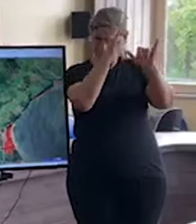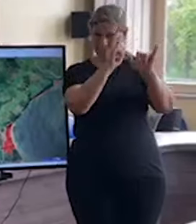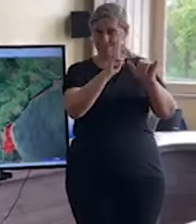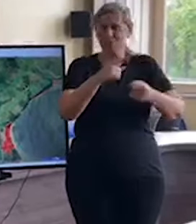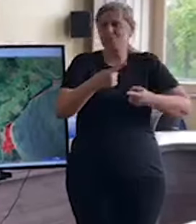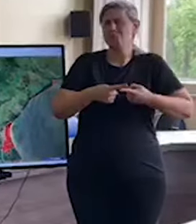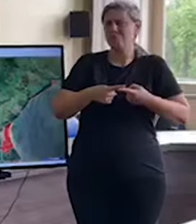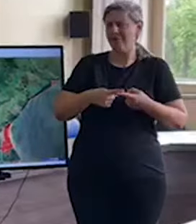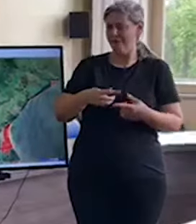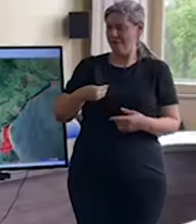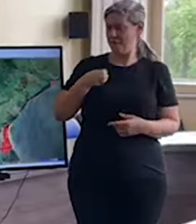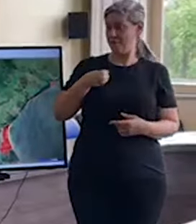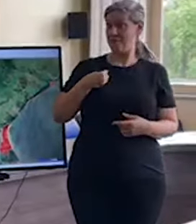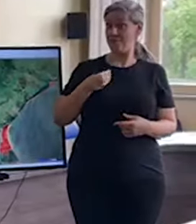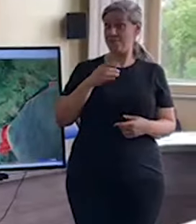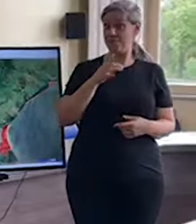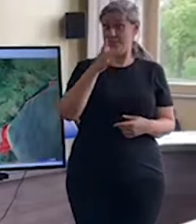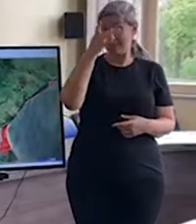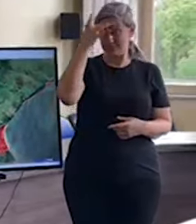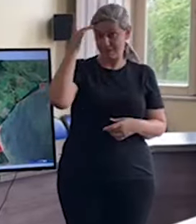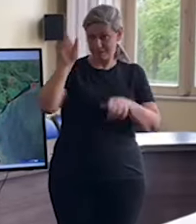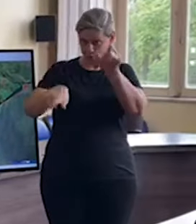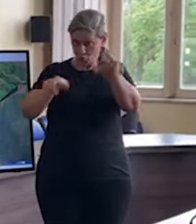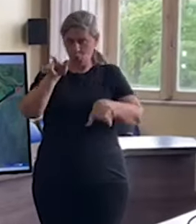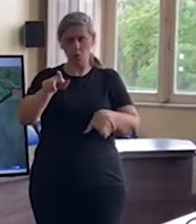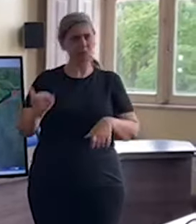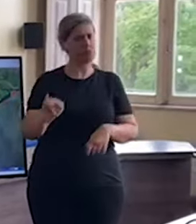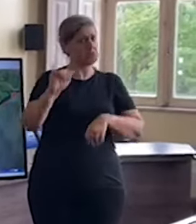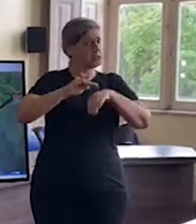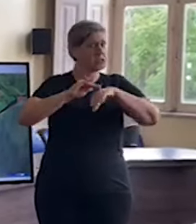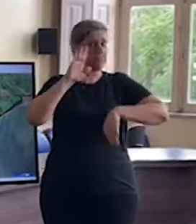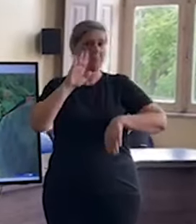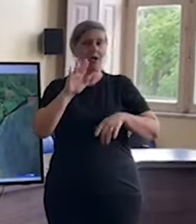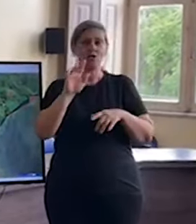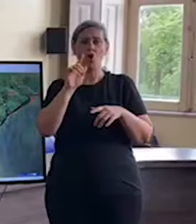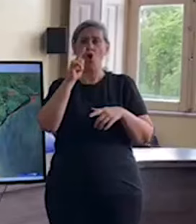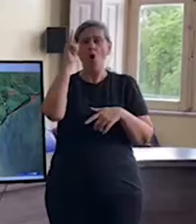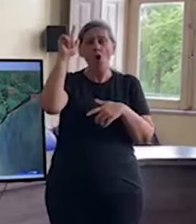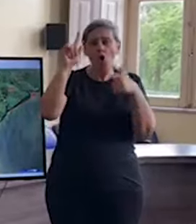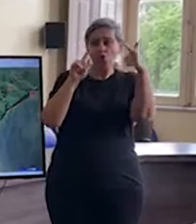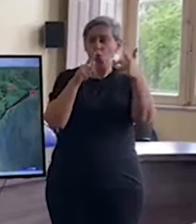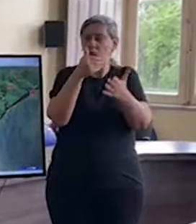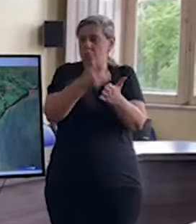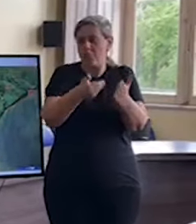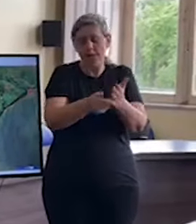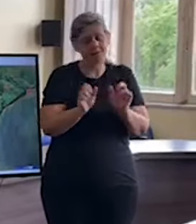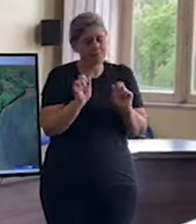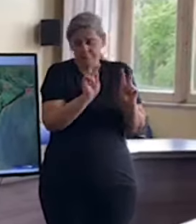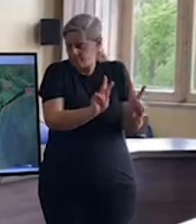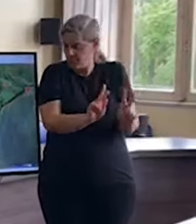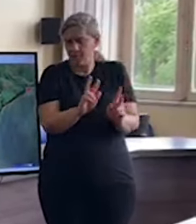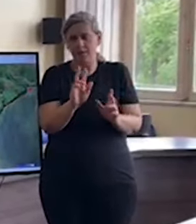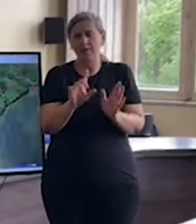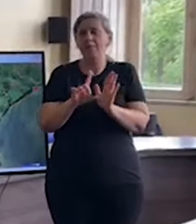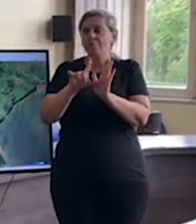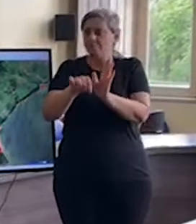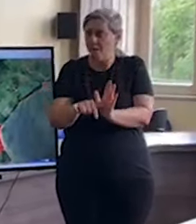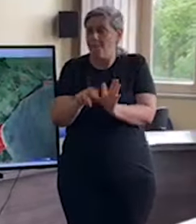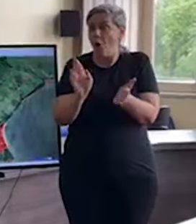das pessoas. Todo o resto a gente recupera. E, por isso, nós estamos sendo